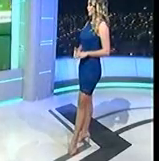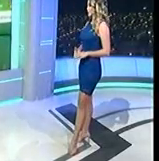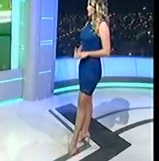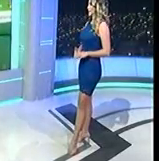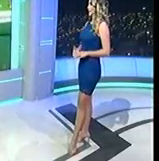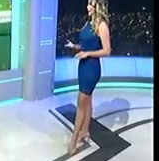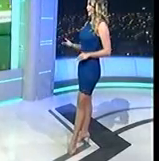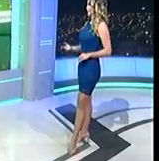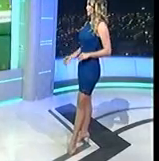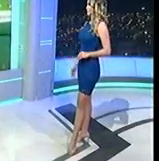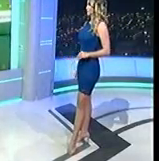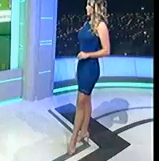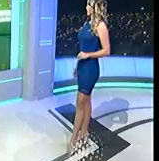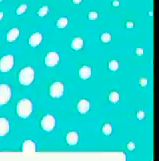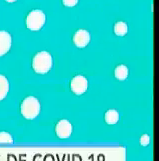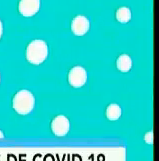informa. Buenas noches Ana Karen, adelante.